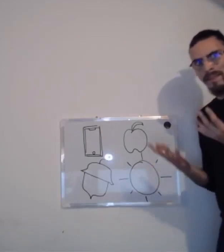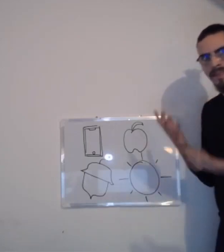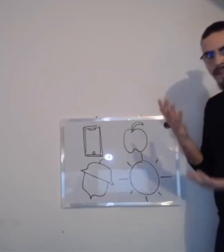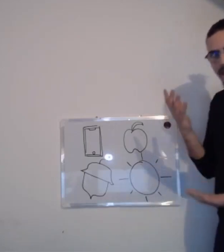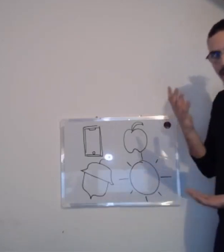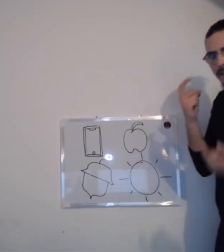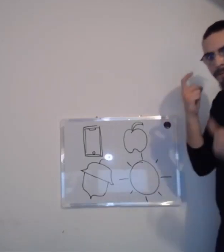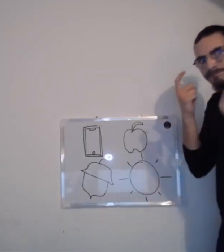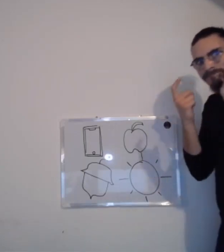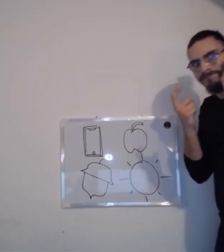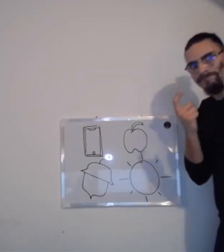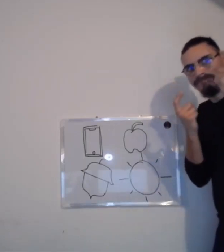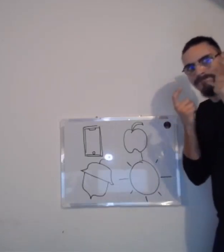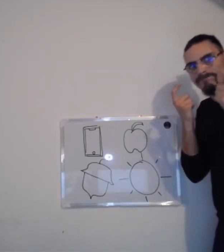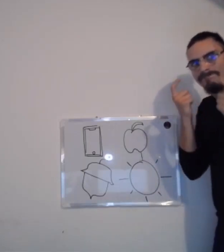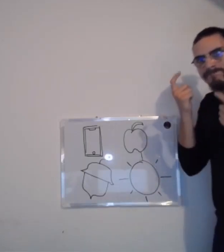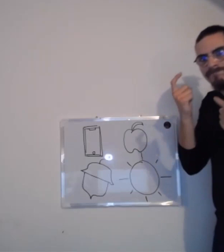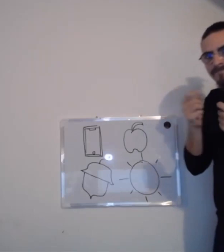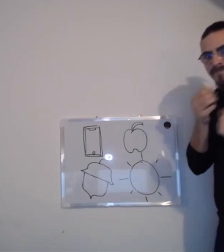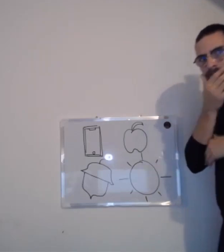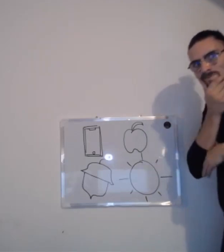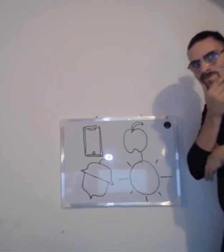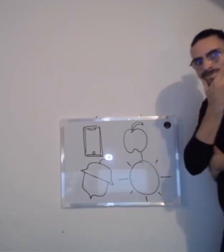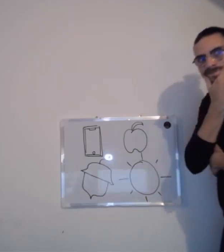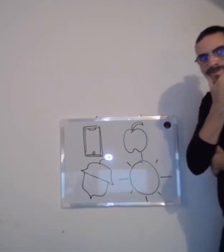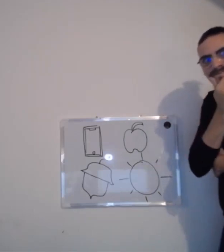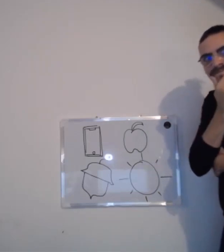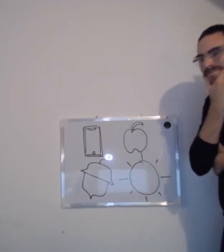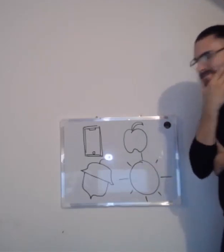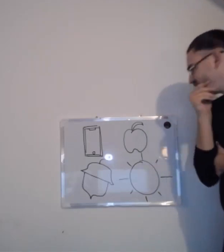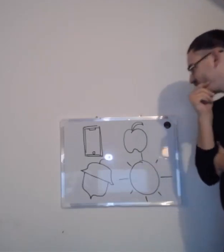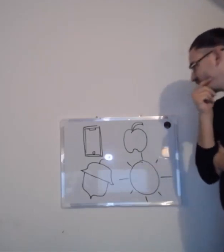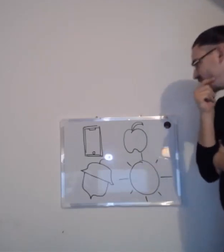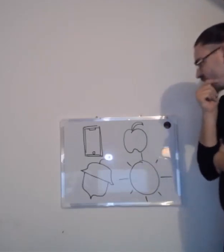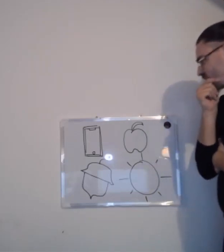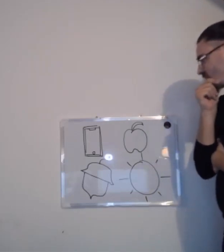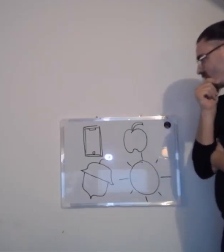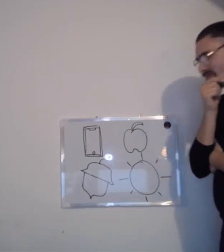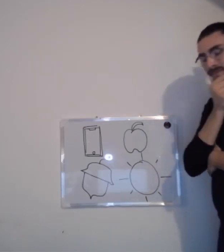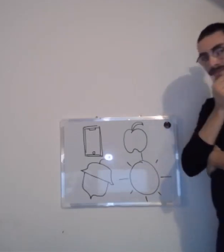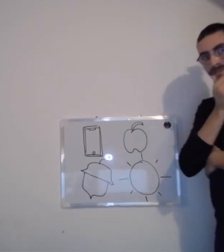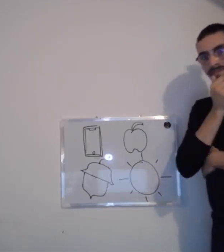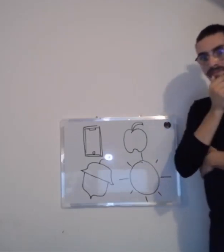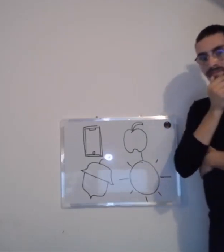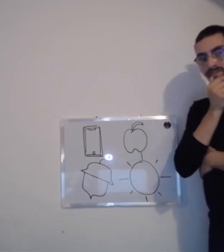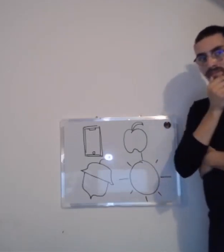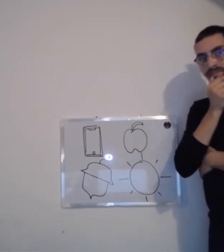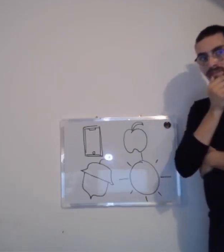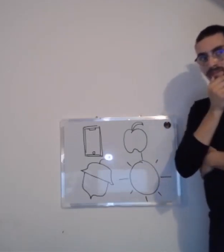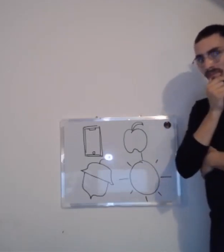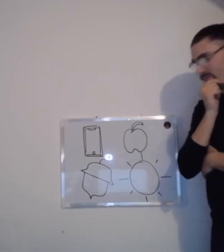Ah, vous hésitez peut-être. Vous êtes en pleine réflexion. Vous vous demandez quel signe ça peut être.